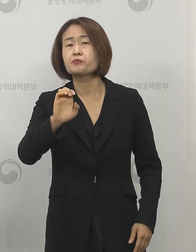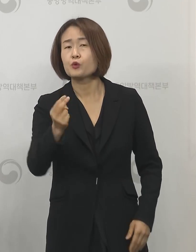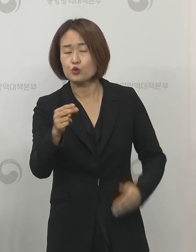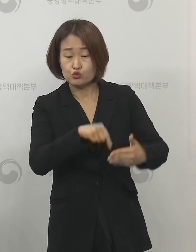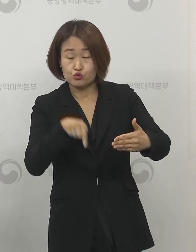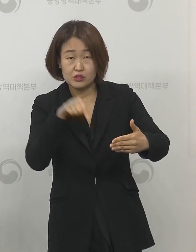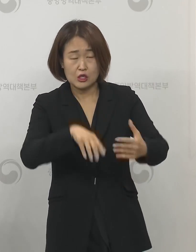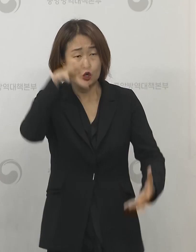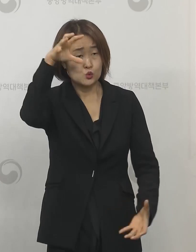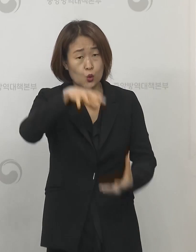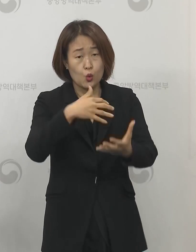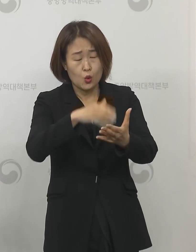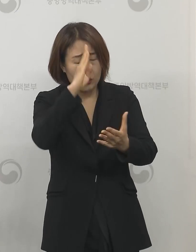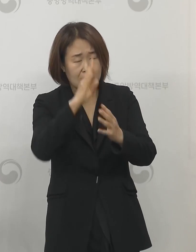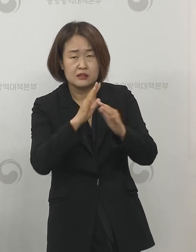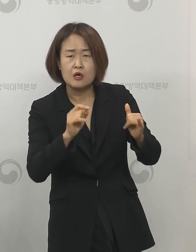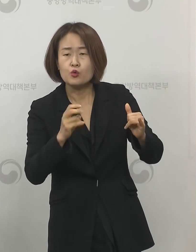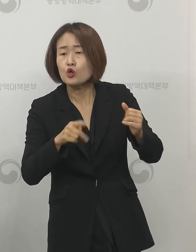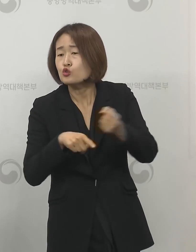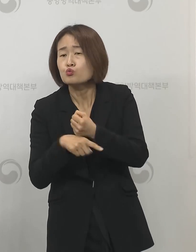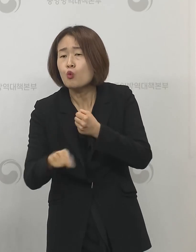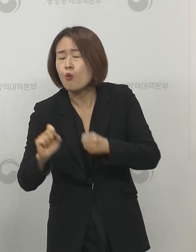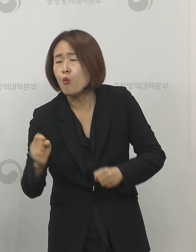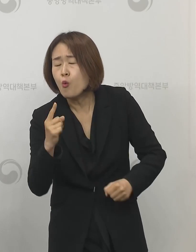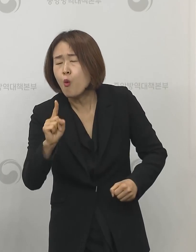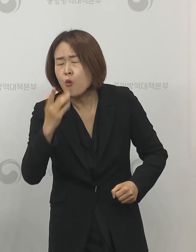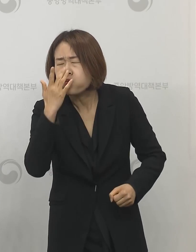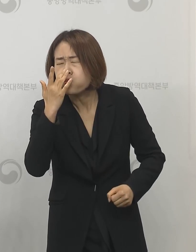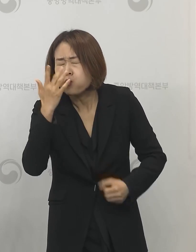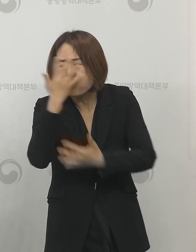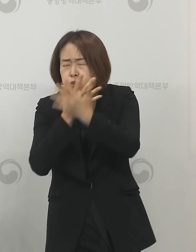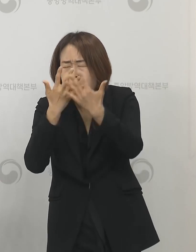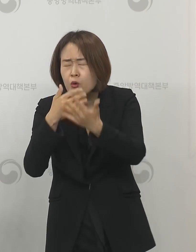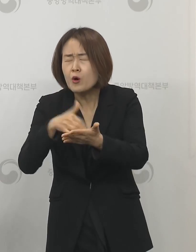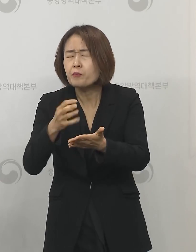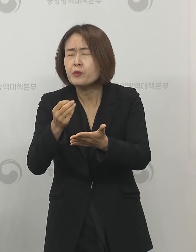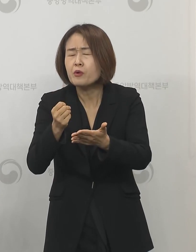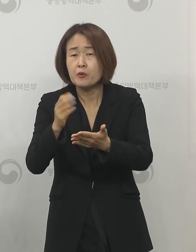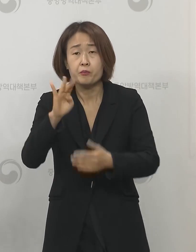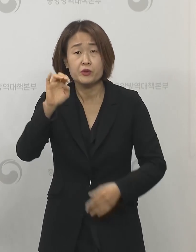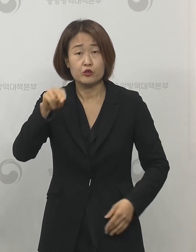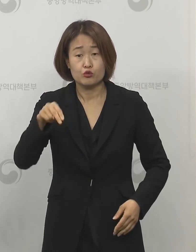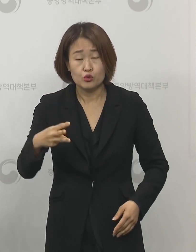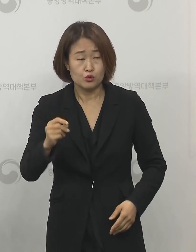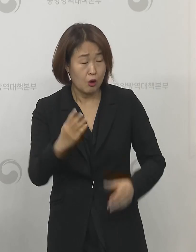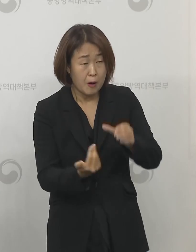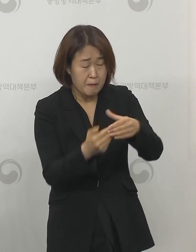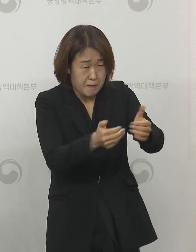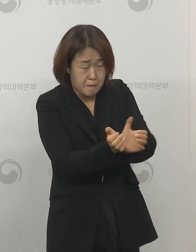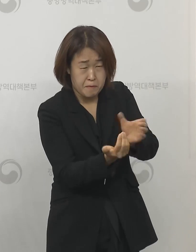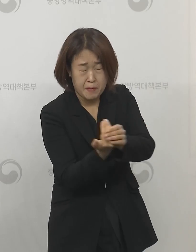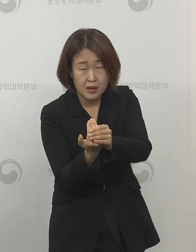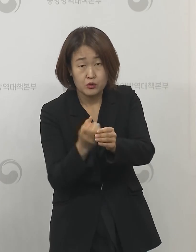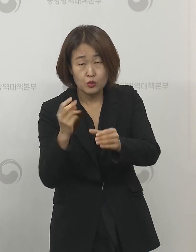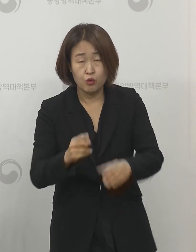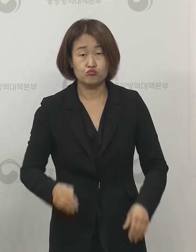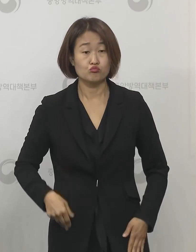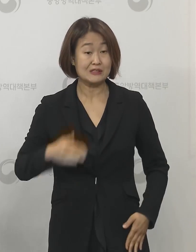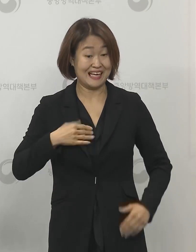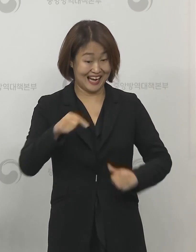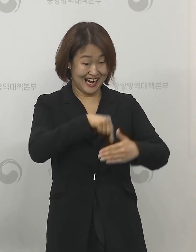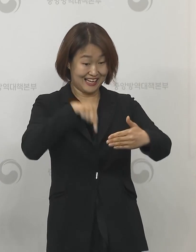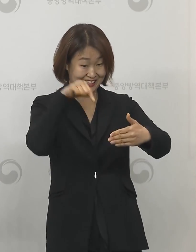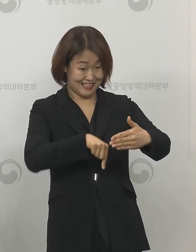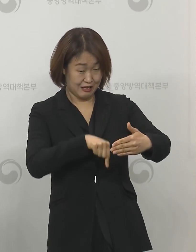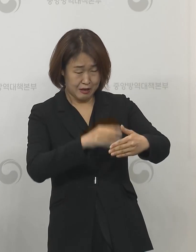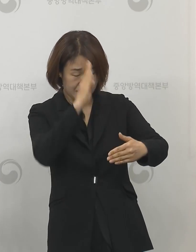수와 또 원인이 불분명한 환자 수와 비율 그리고 집단 발병의 발생 현황 그리고 통제 범위